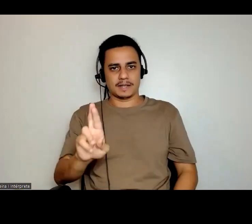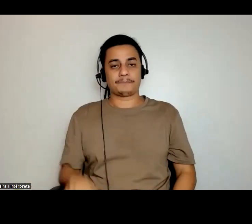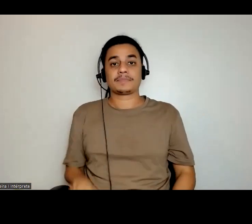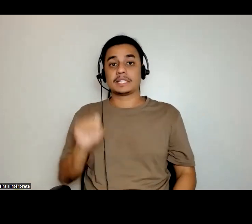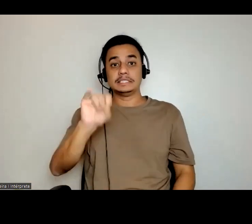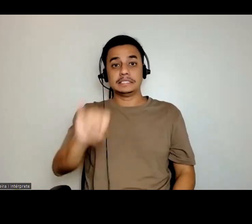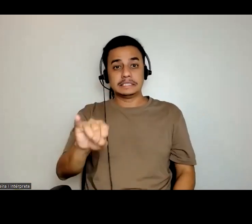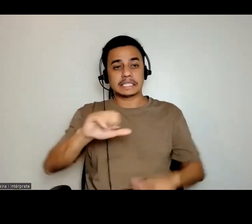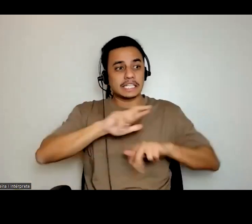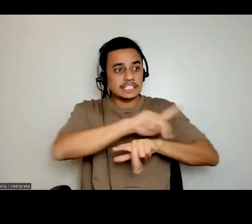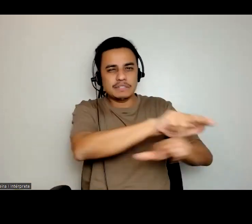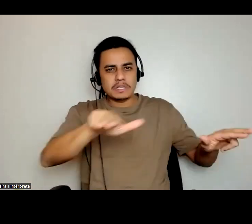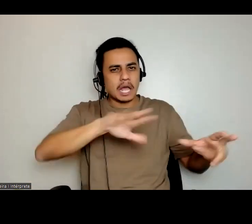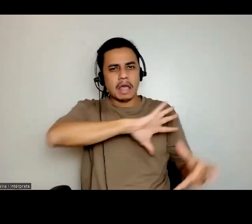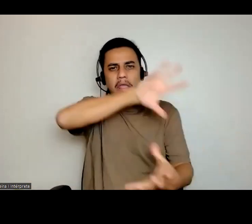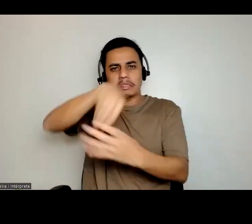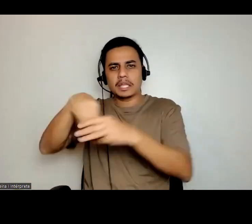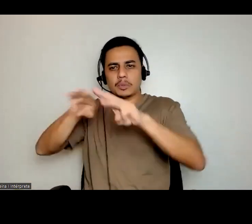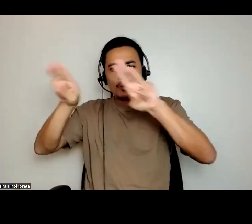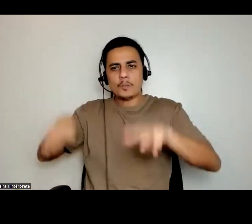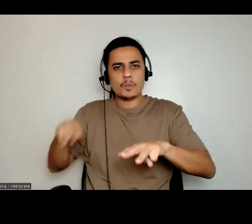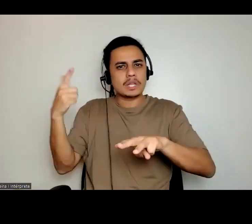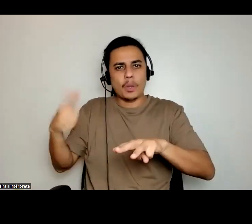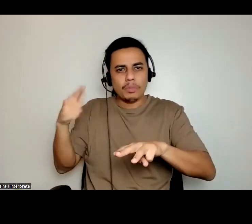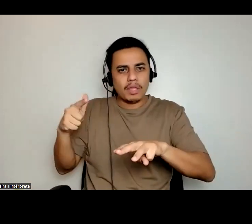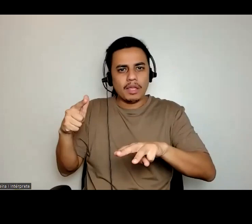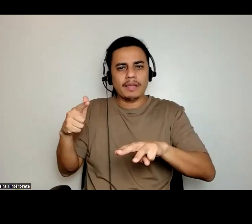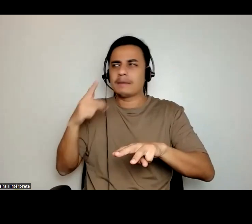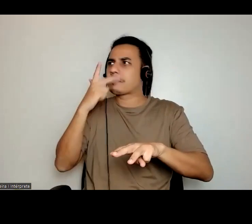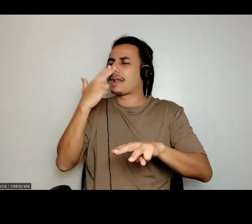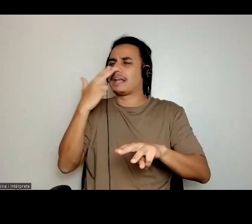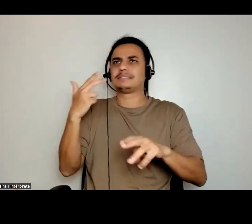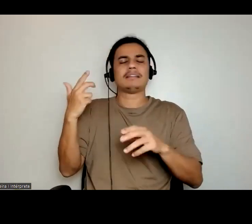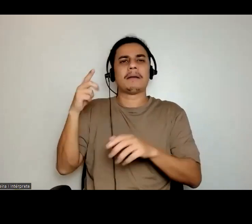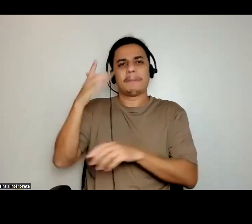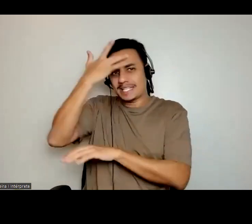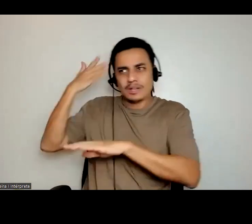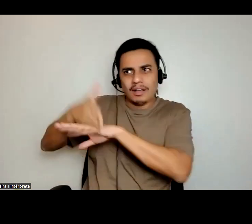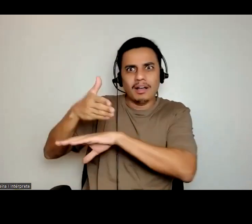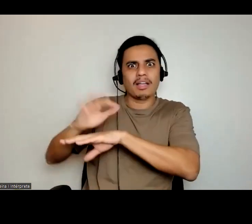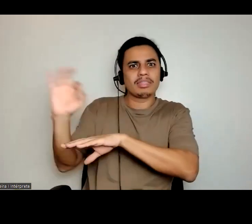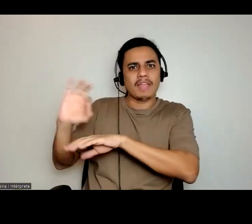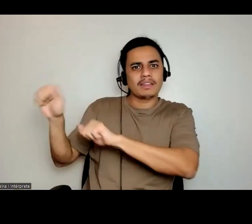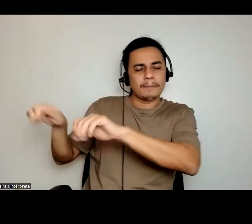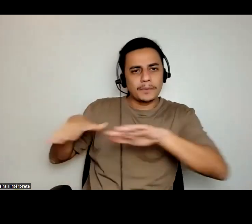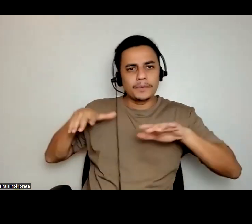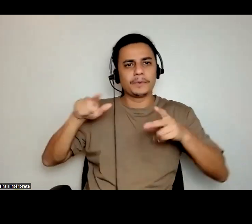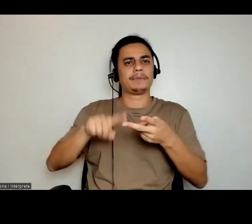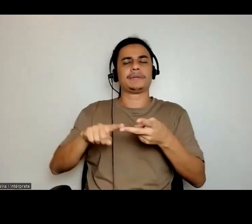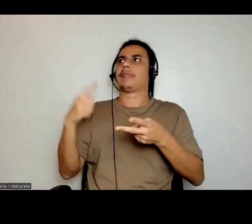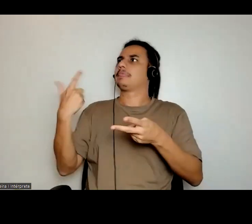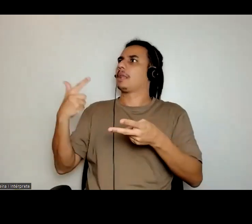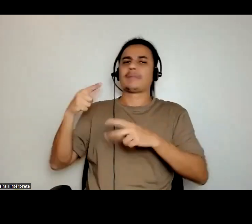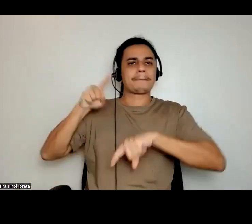presente nos museus, esses aspectos como não público, não acervo, não representação e não equipe,